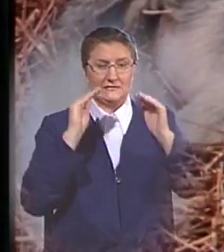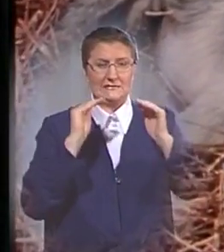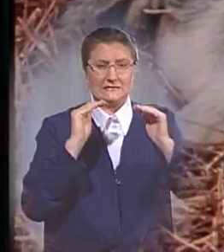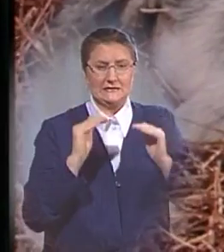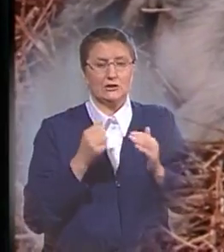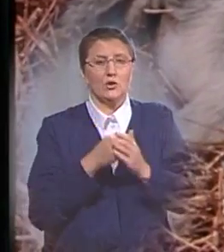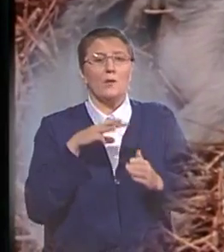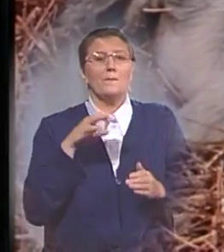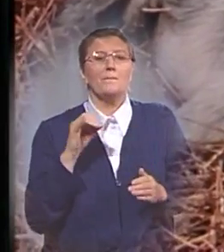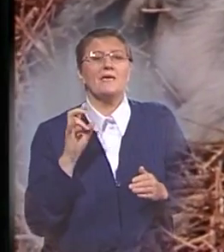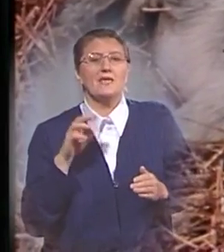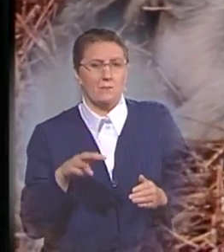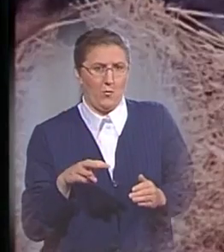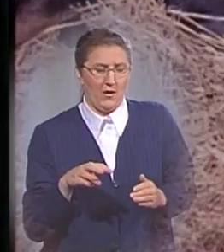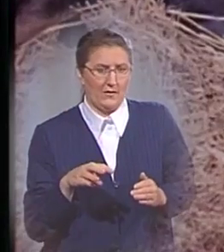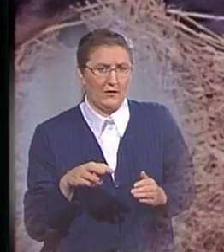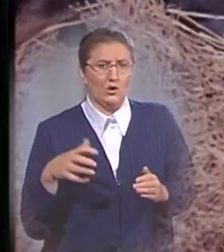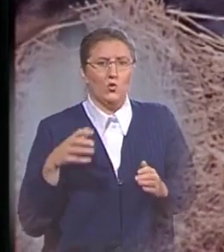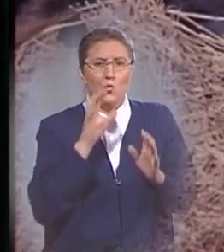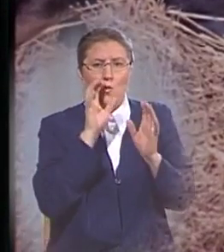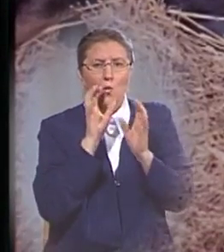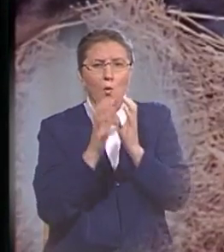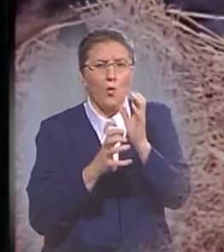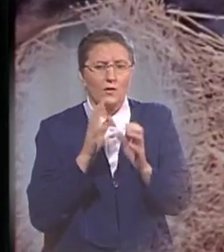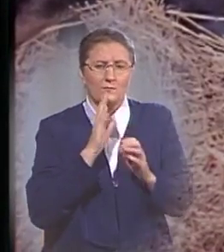минимума. Уход за такими животными был значительно легче.